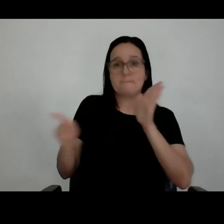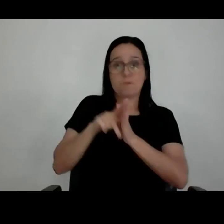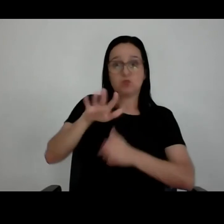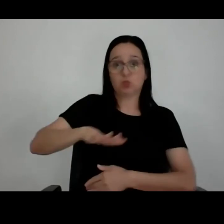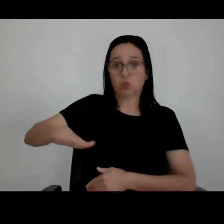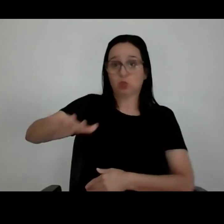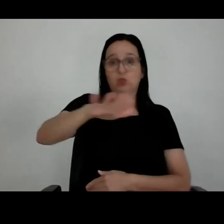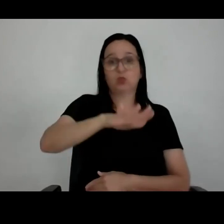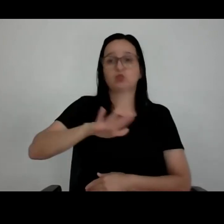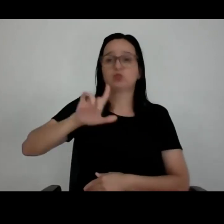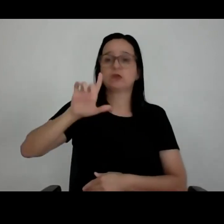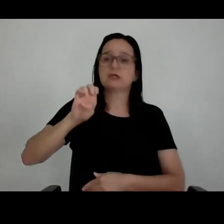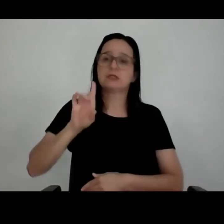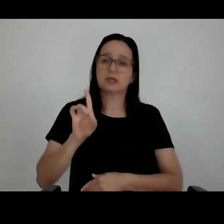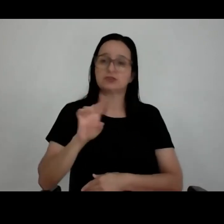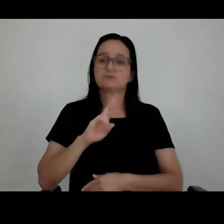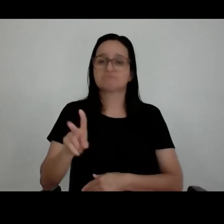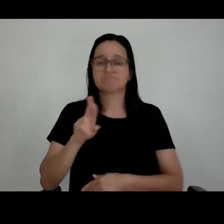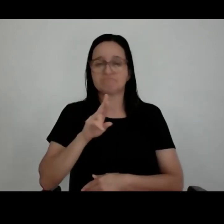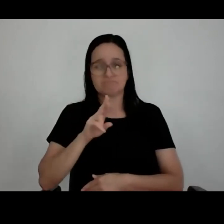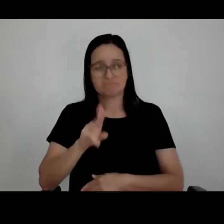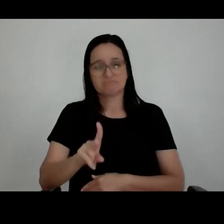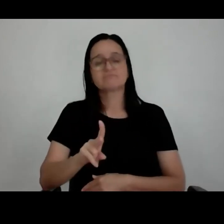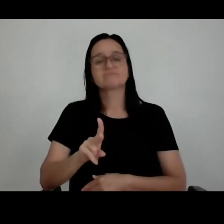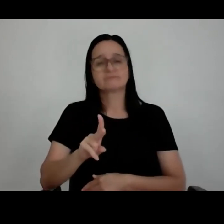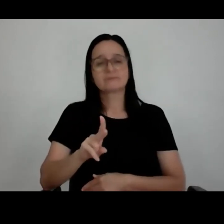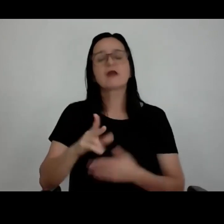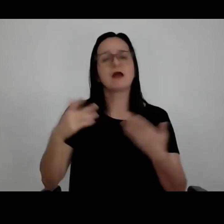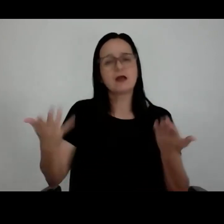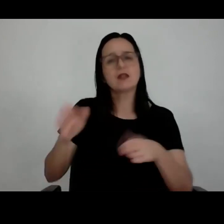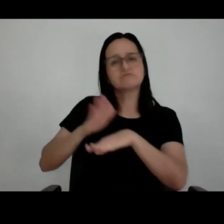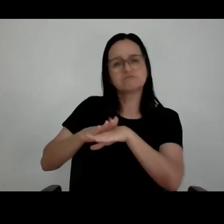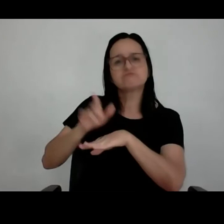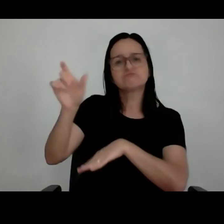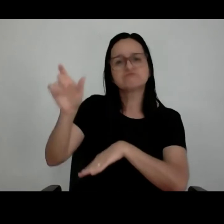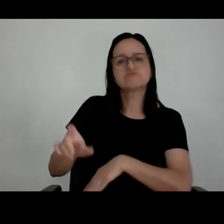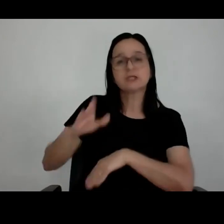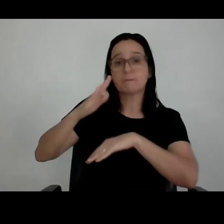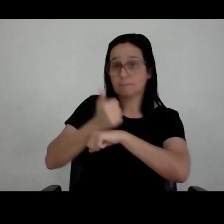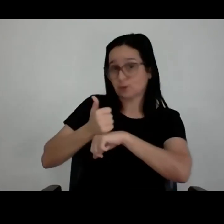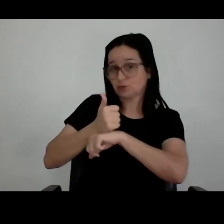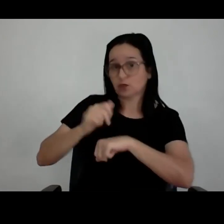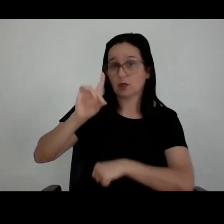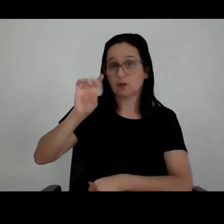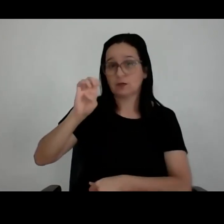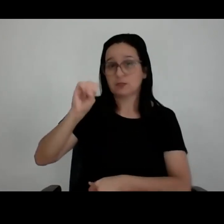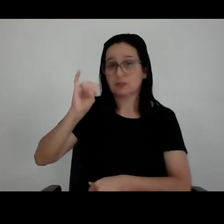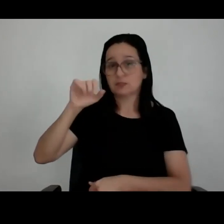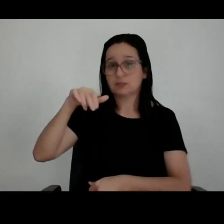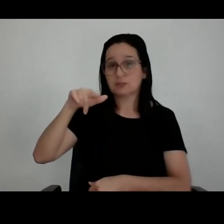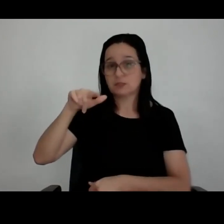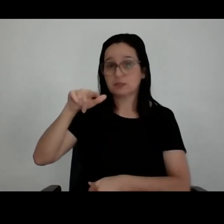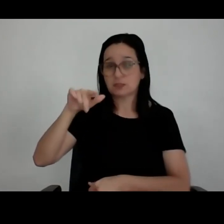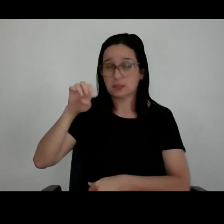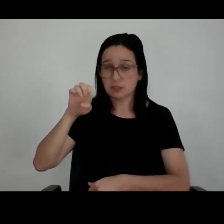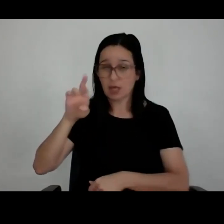sempre buscou definir que o design deveria comunicar mais do que o LED. A nossa estrutura deveria